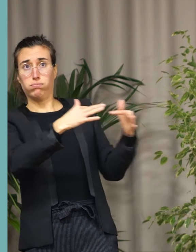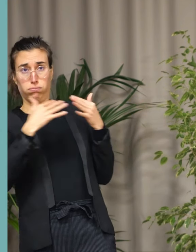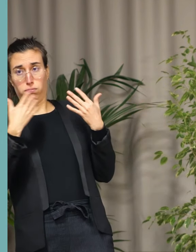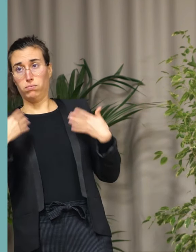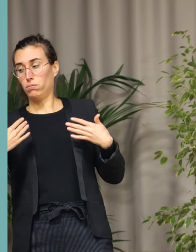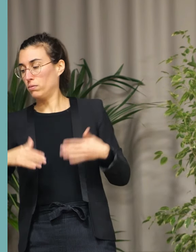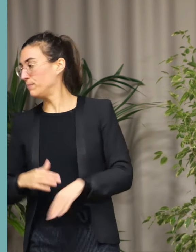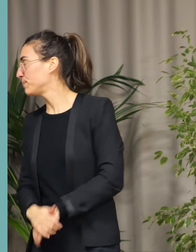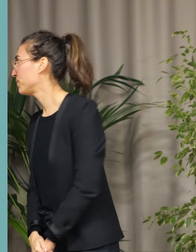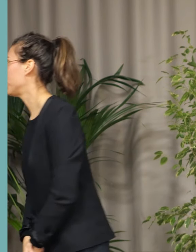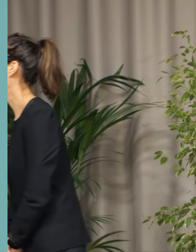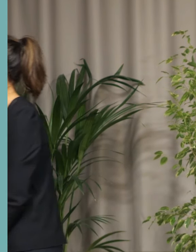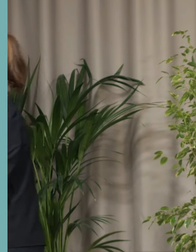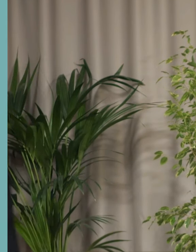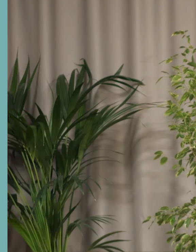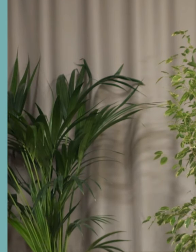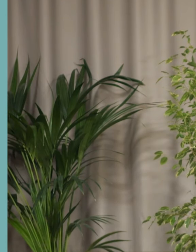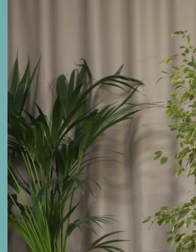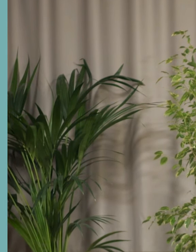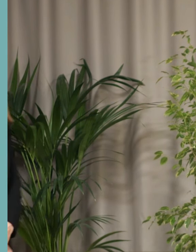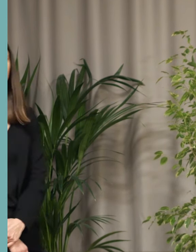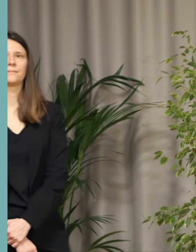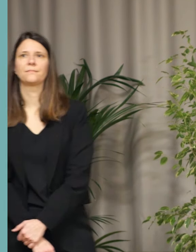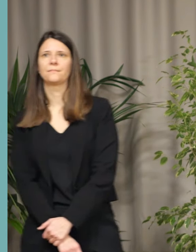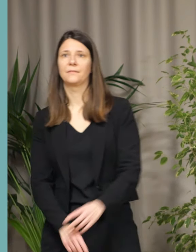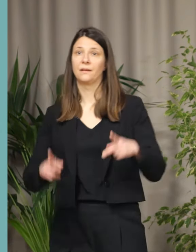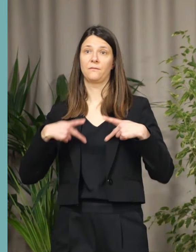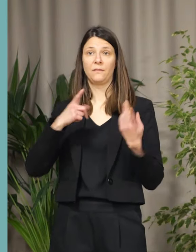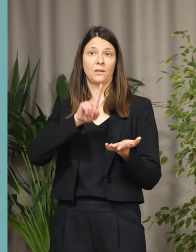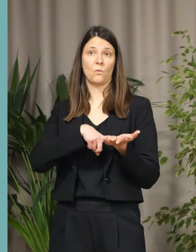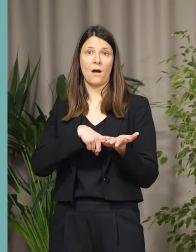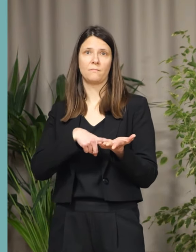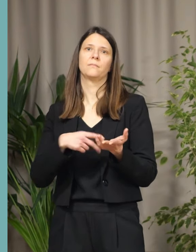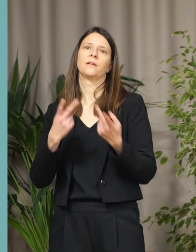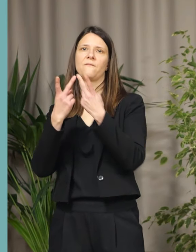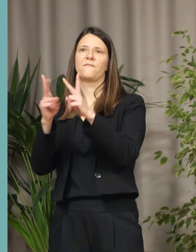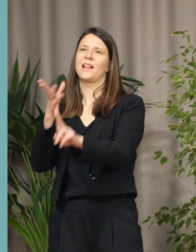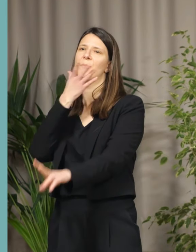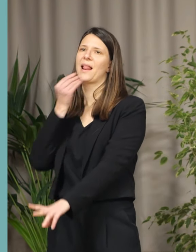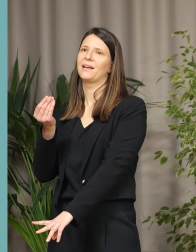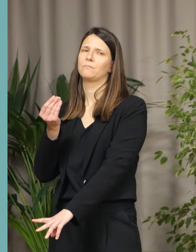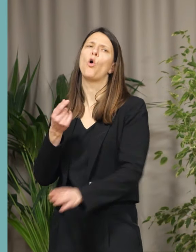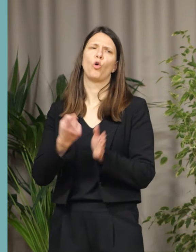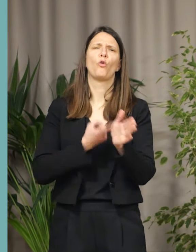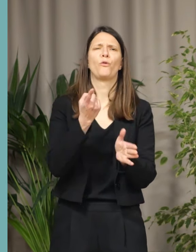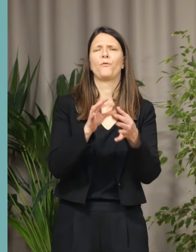La ville est belle quand la vie est un droit. Je la reprends aussi.